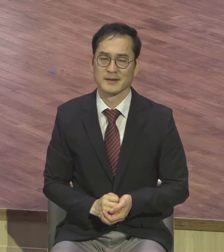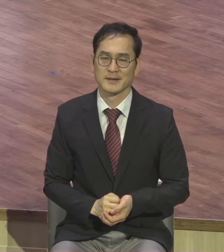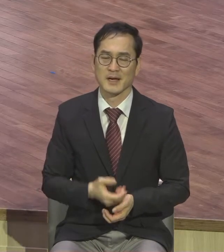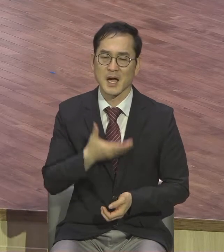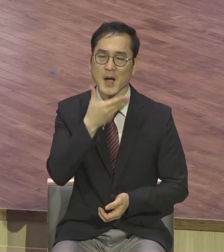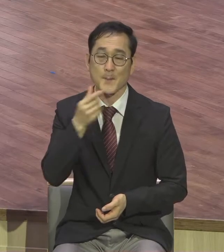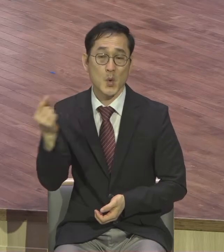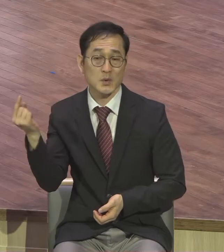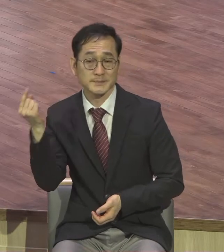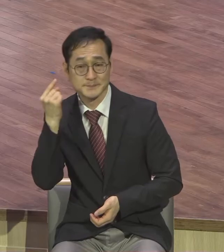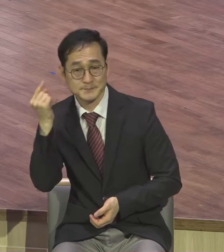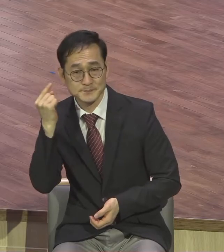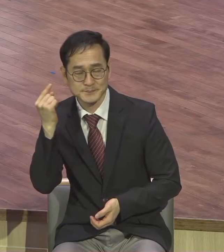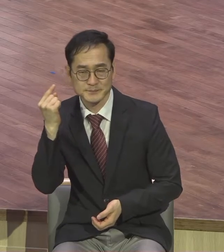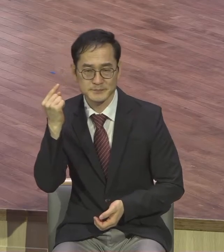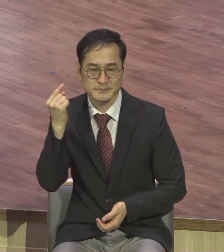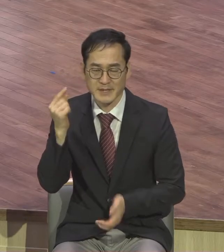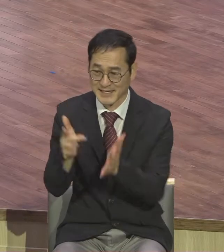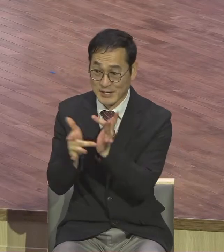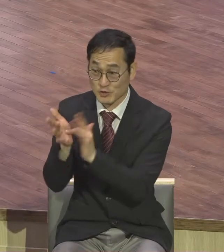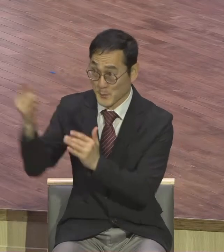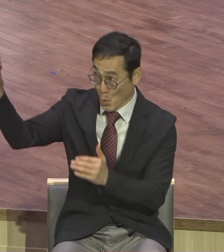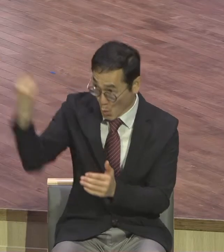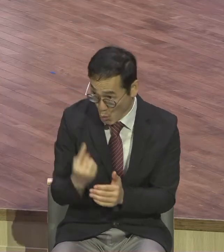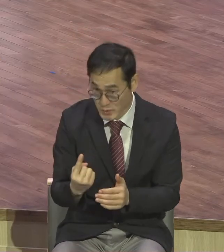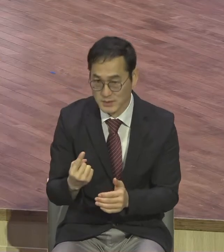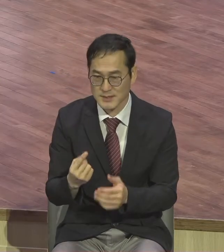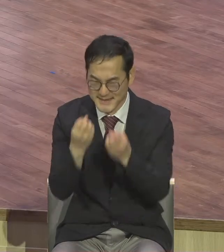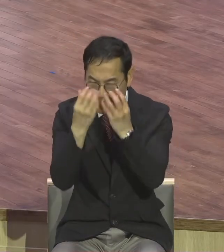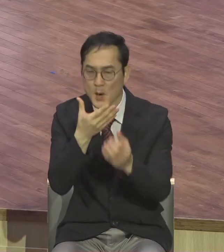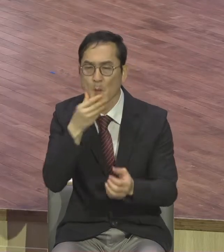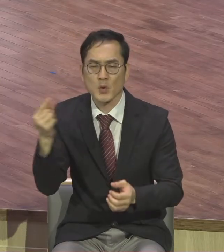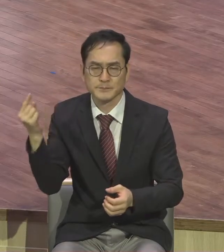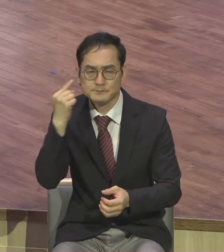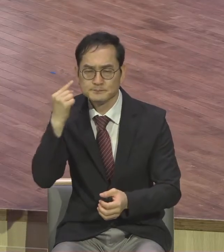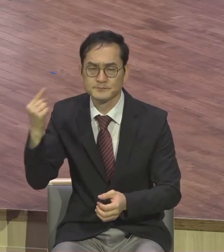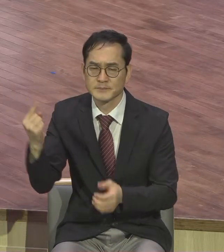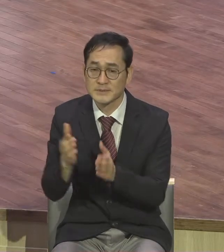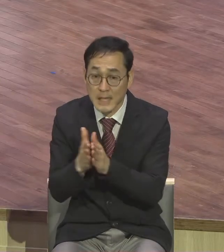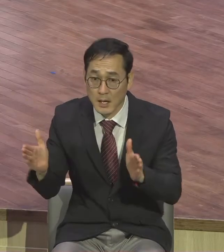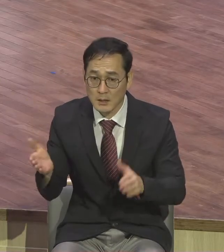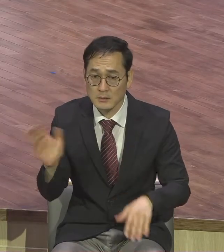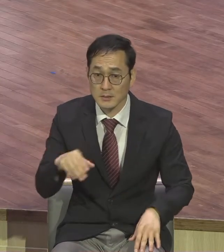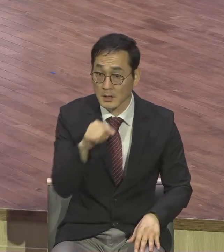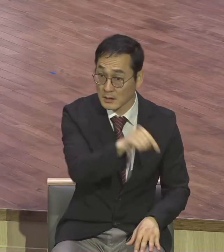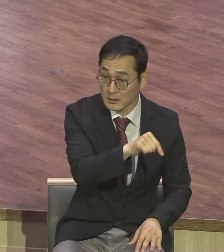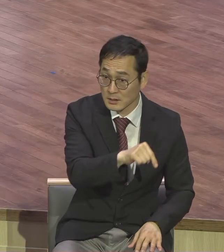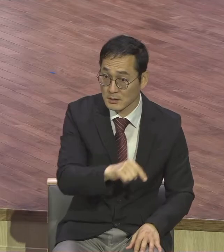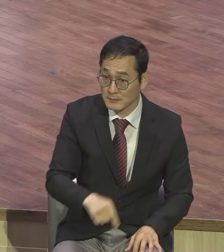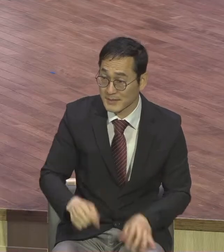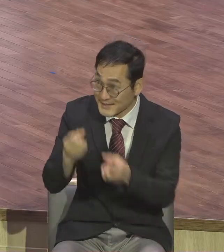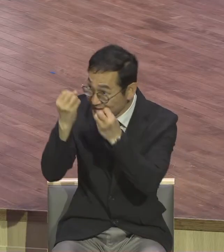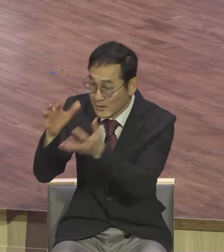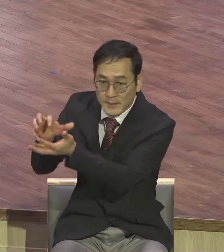이들은 지금도 예수님이 오셨는데도 예틀, 고정관념,